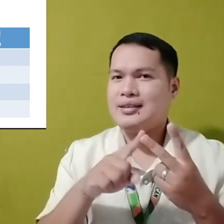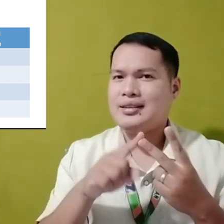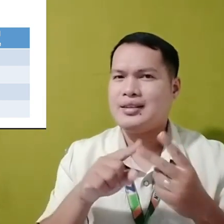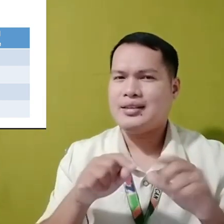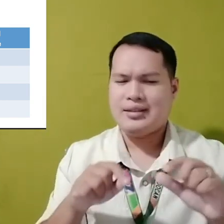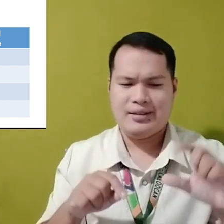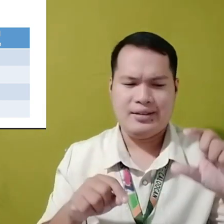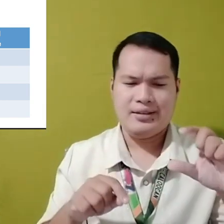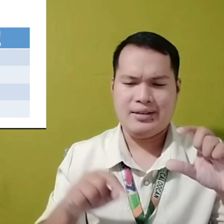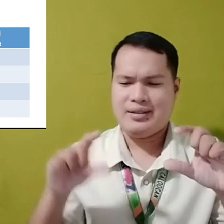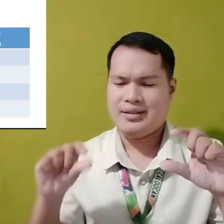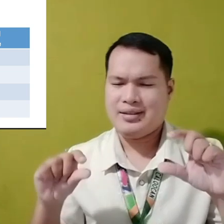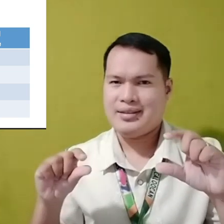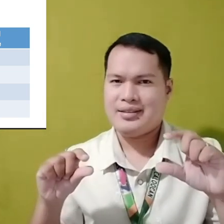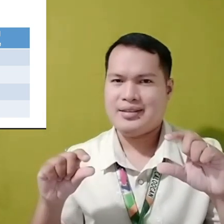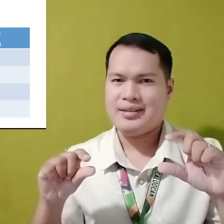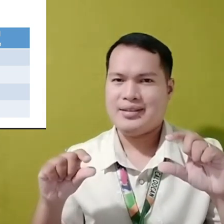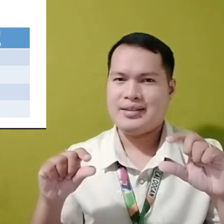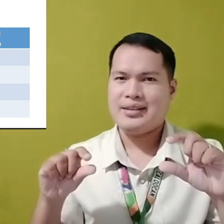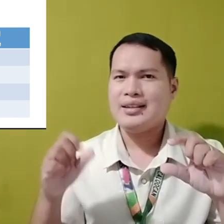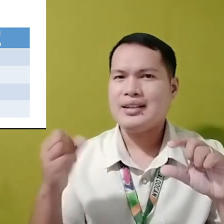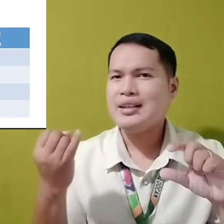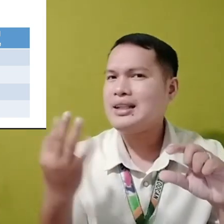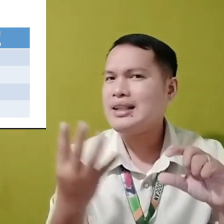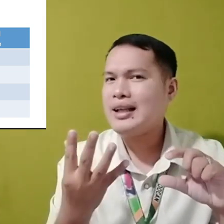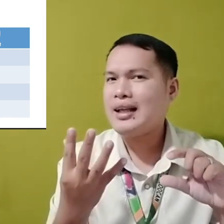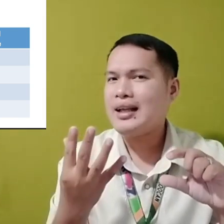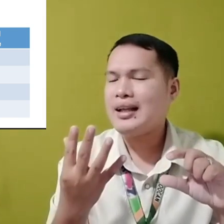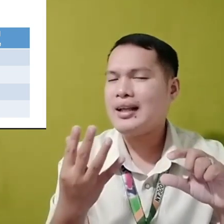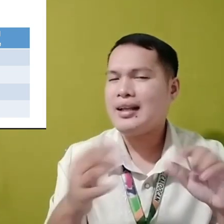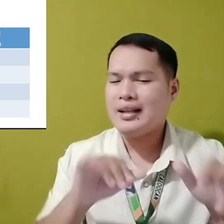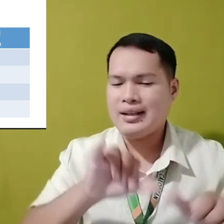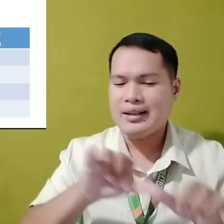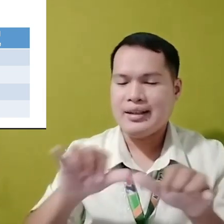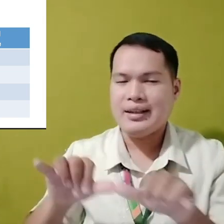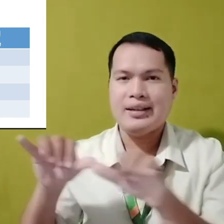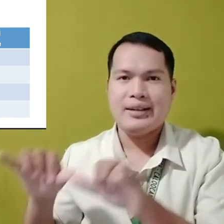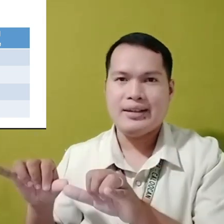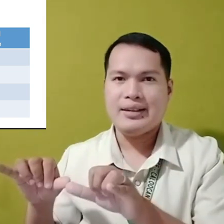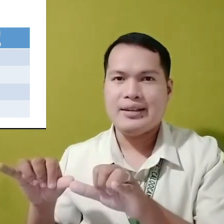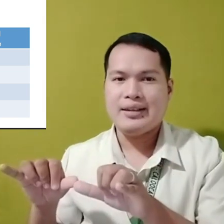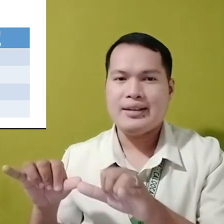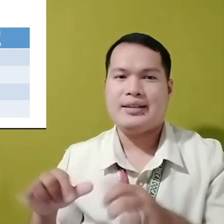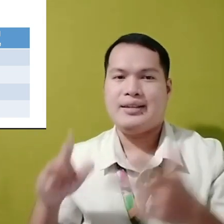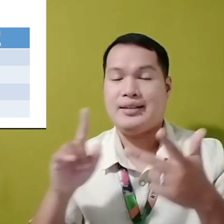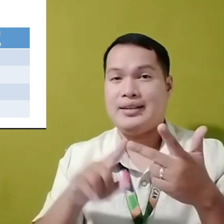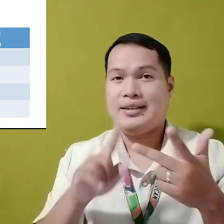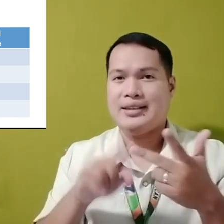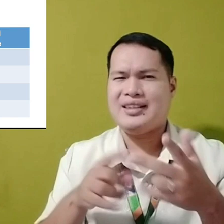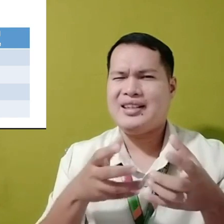thickness, density,